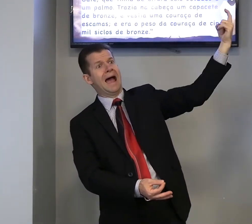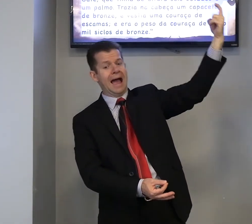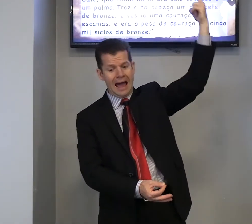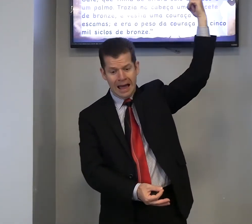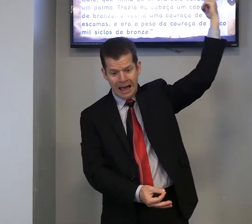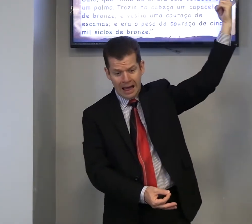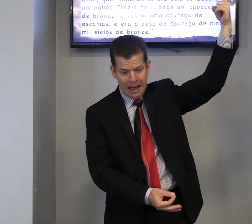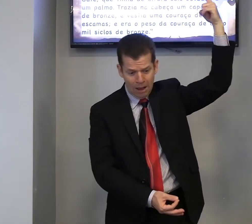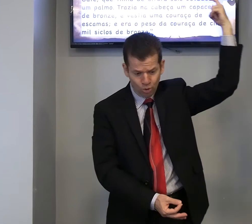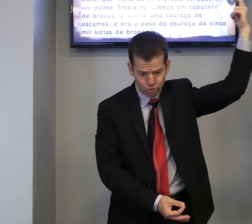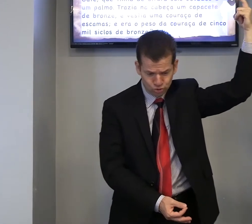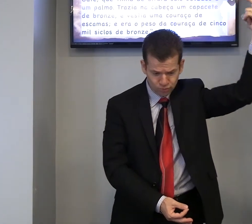Alto,